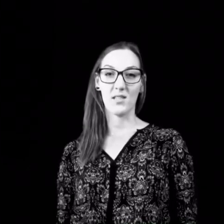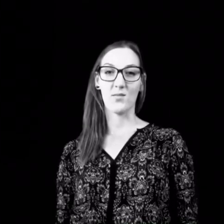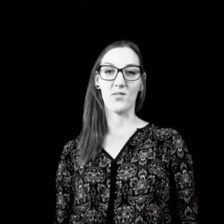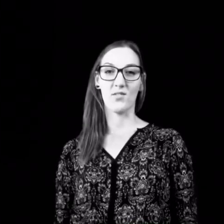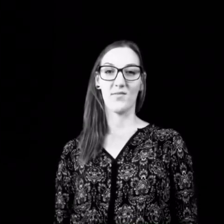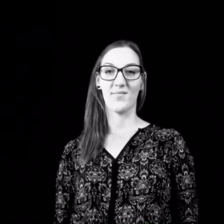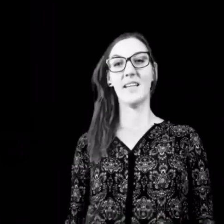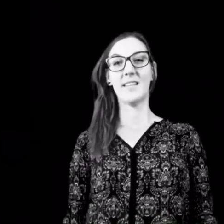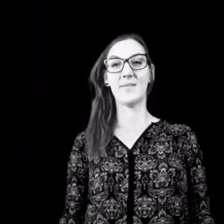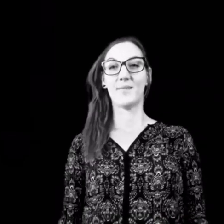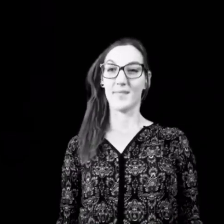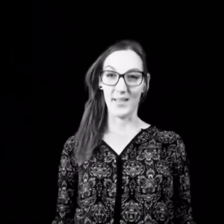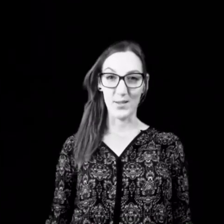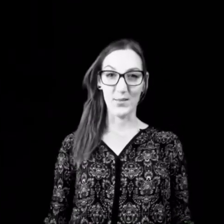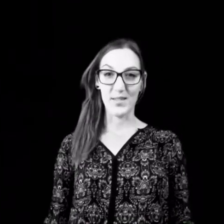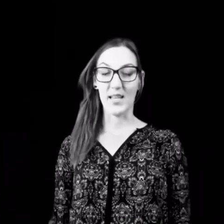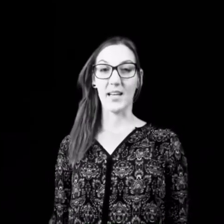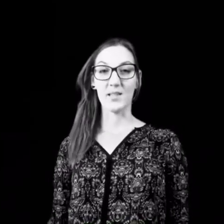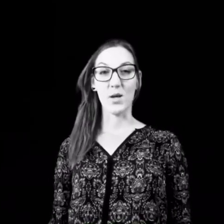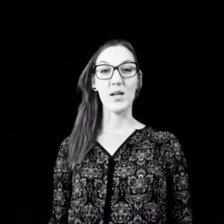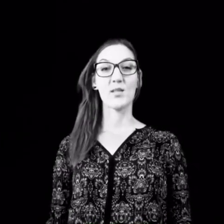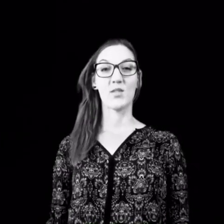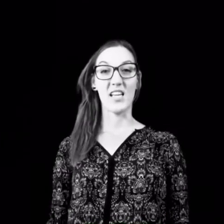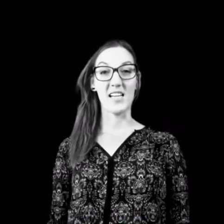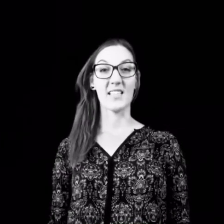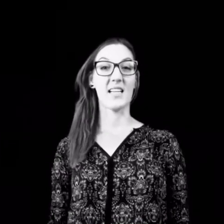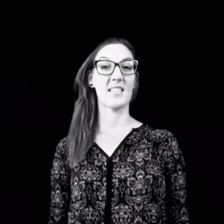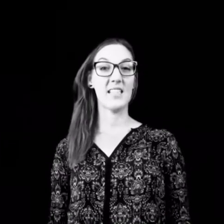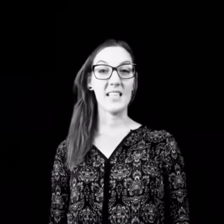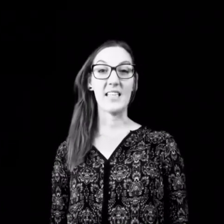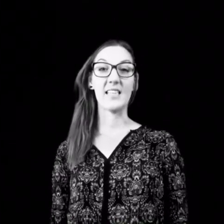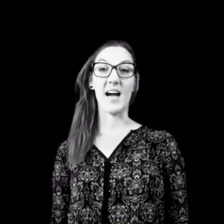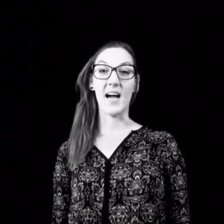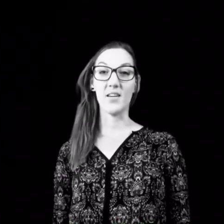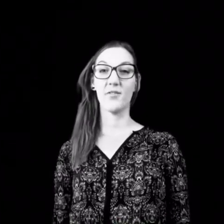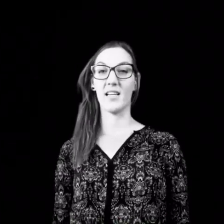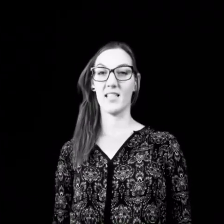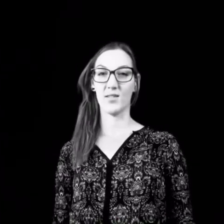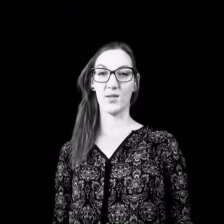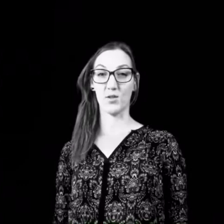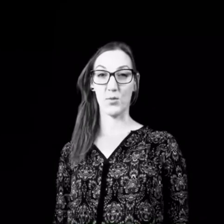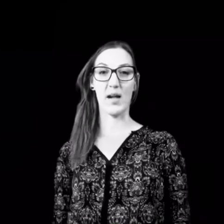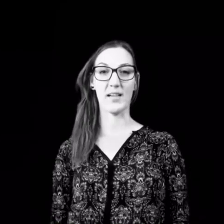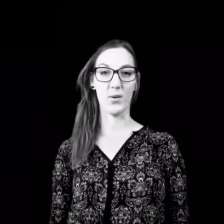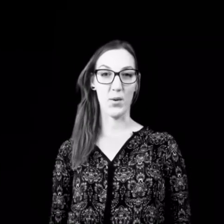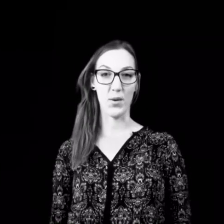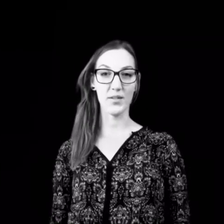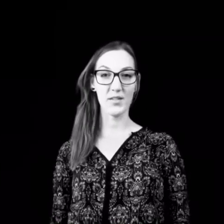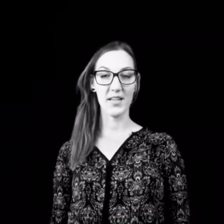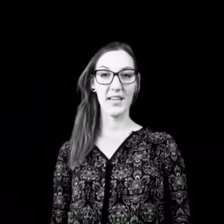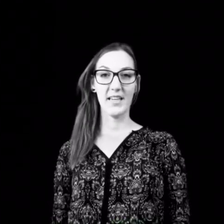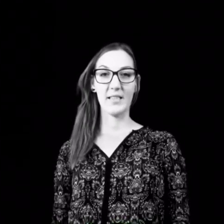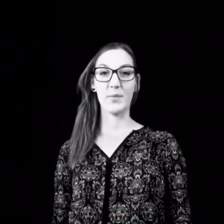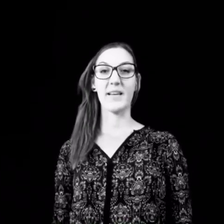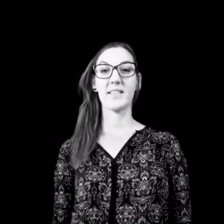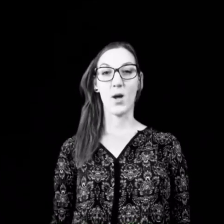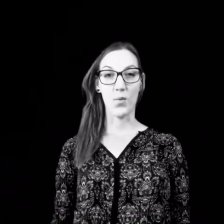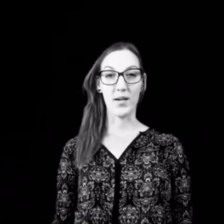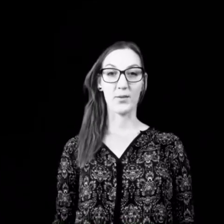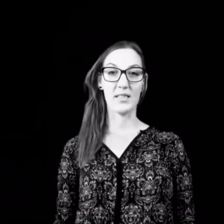gesund. Dazu gibt es ein ganz tolles Modell, das heißt Ikigai. Vielleicht hast du das schon mal gehört. Ich blende es auch mal kurz